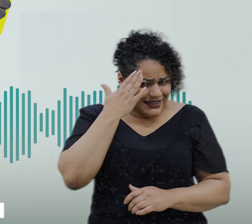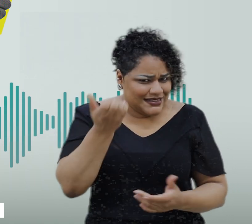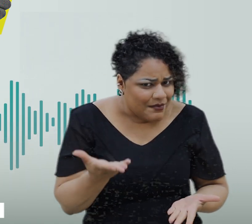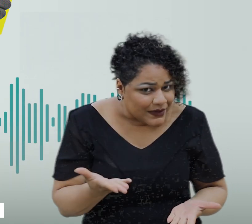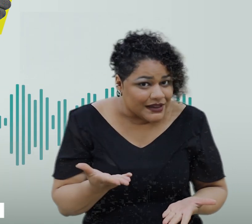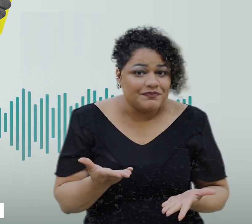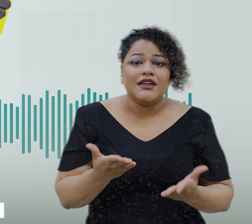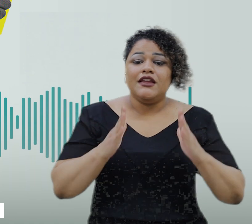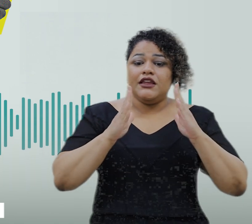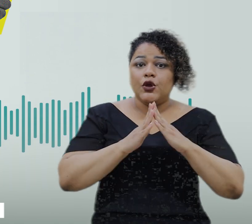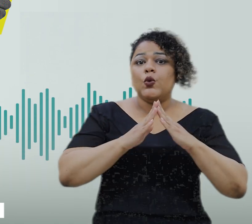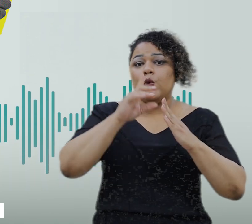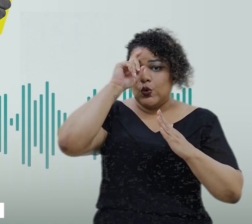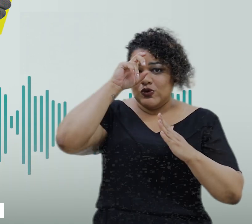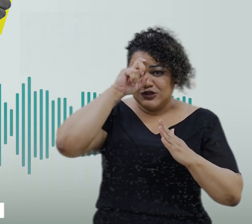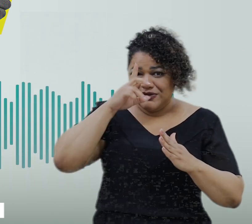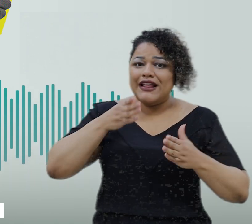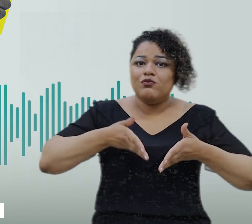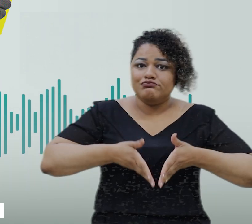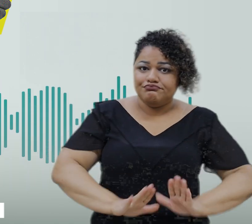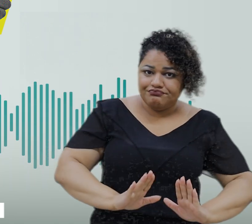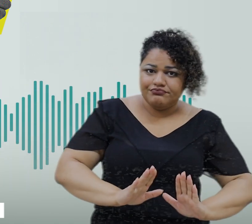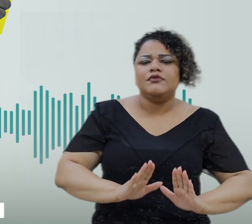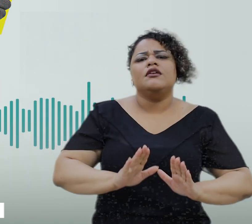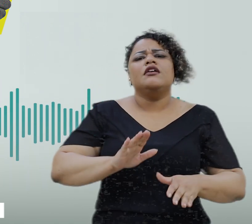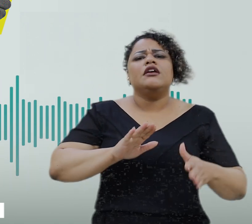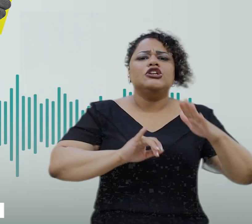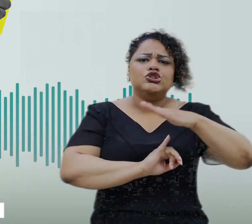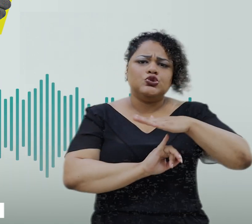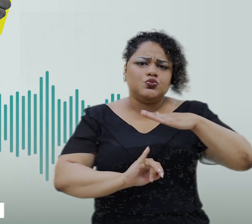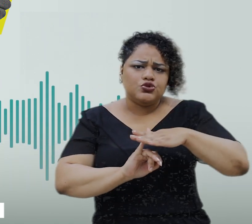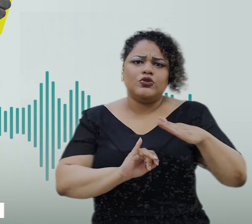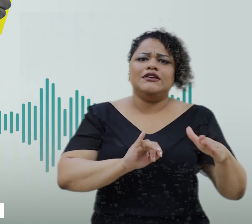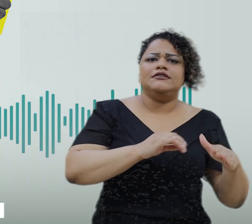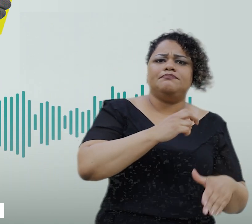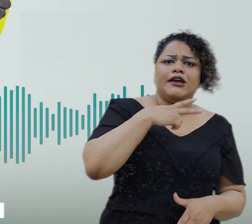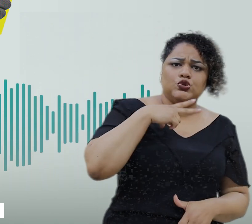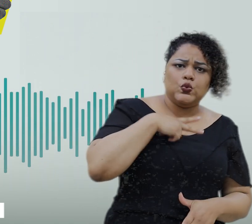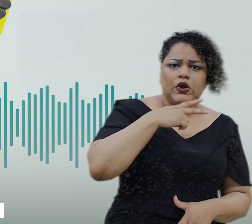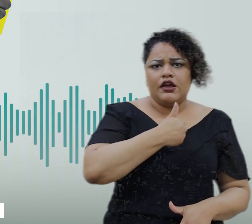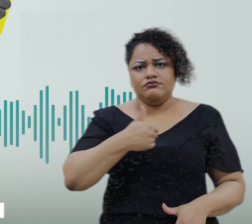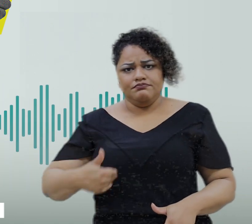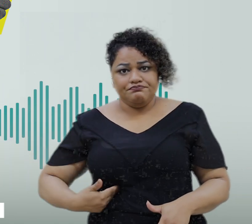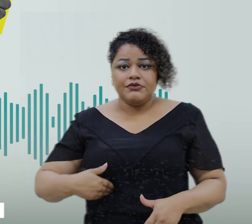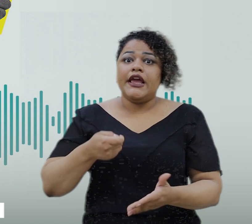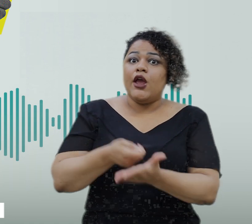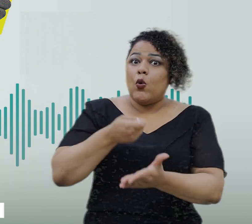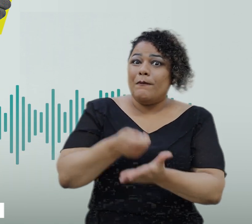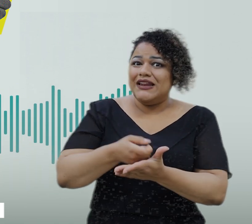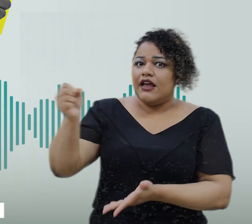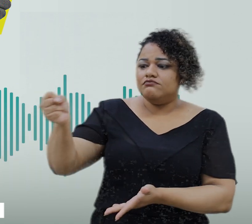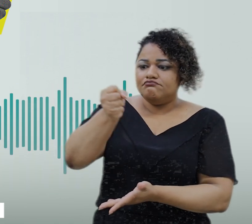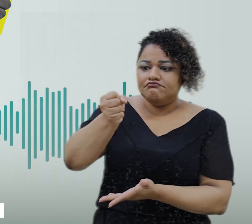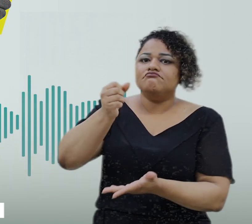Você sabia que maternidades, casas de parto e hospitais das redes públicas e privadas são obrigados a permitir a presença de